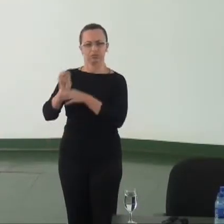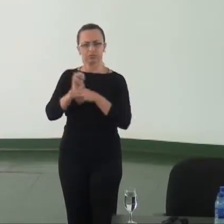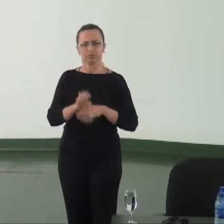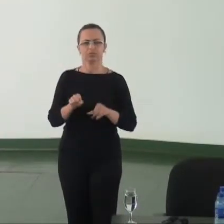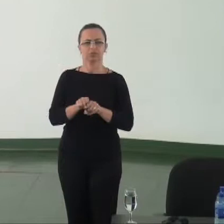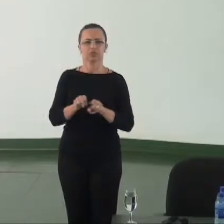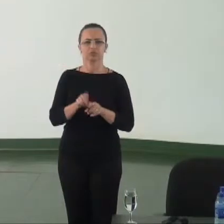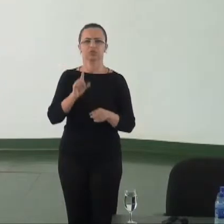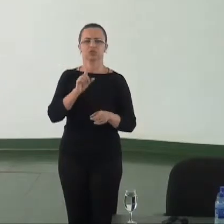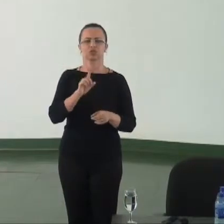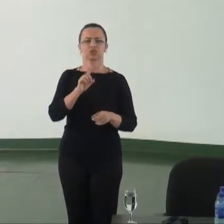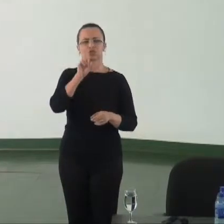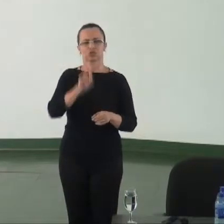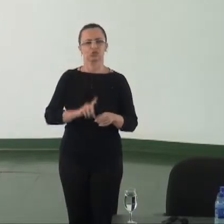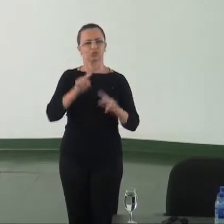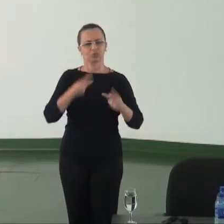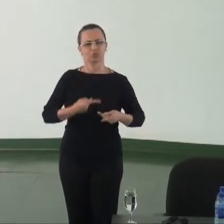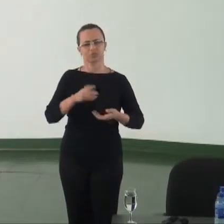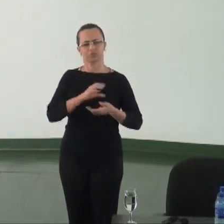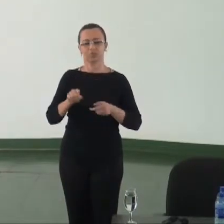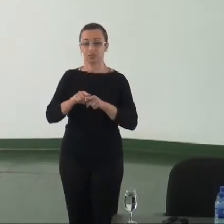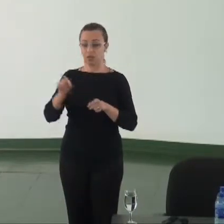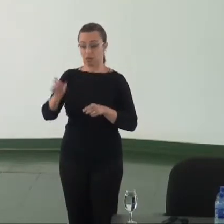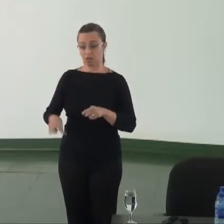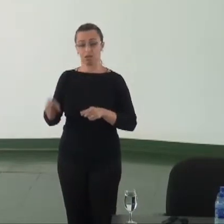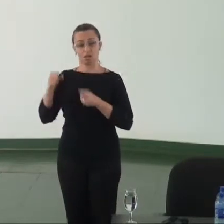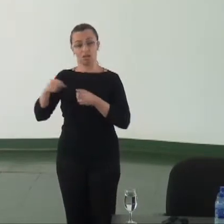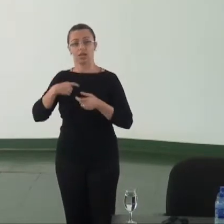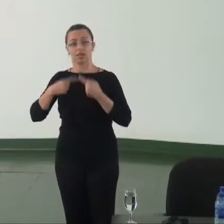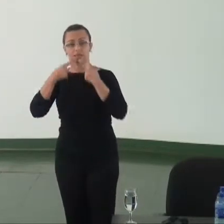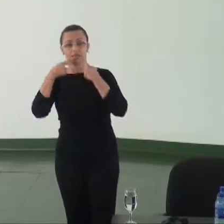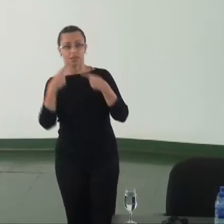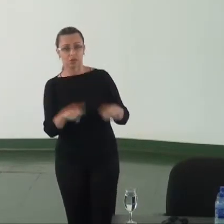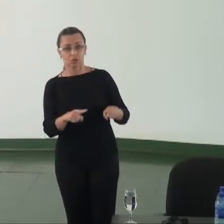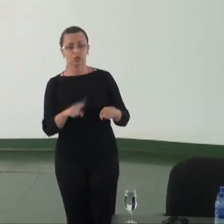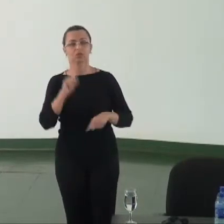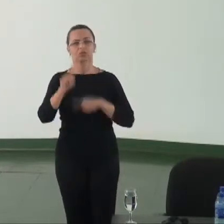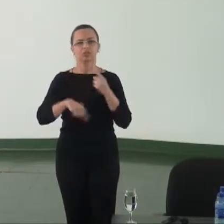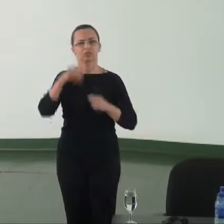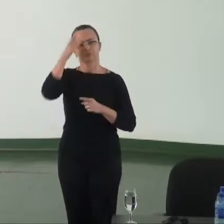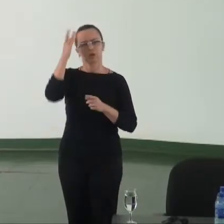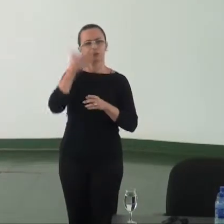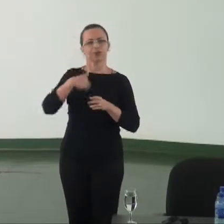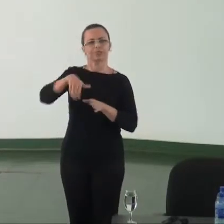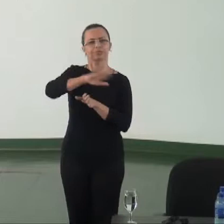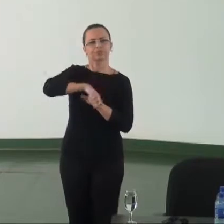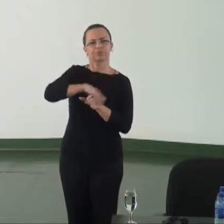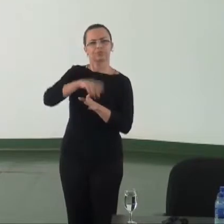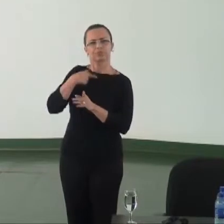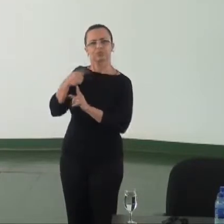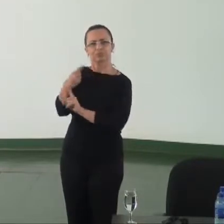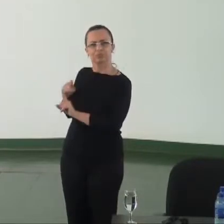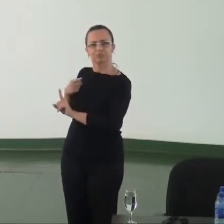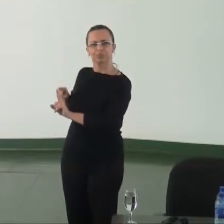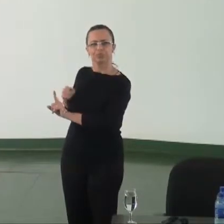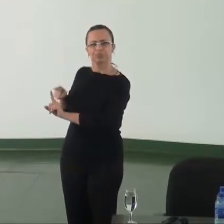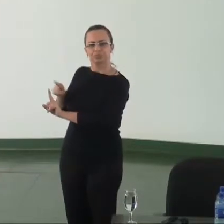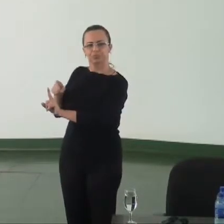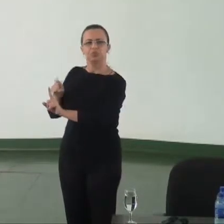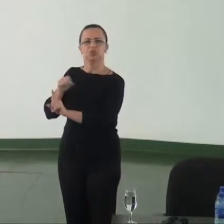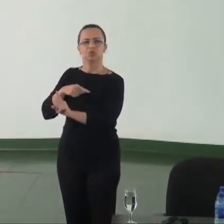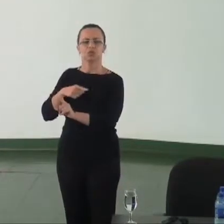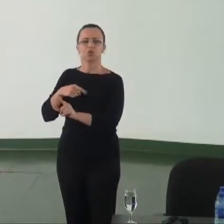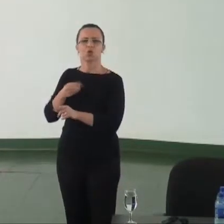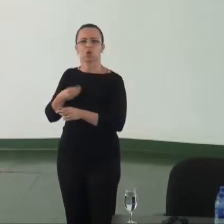grave do ativista que denuncia, depois acaba tendo uma perseguição, entra no programa de